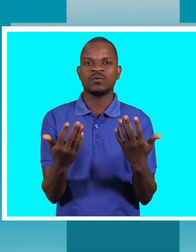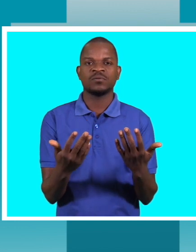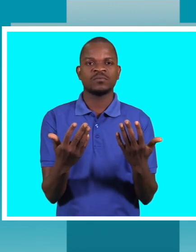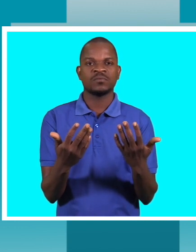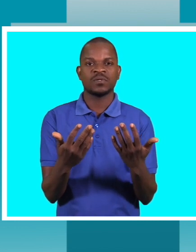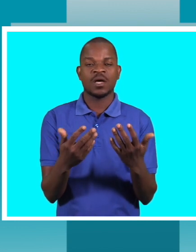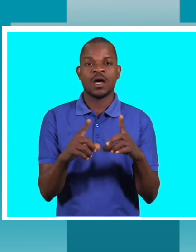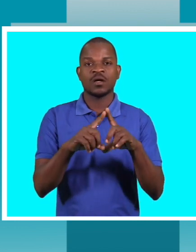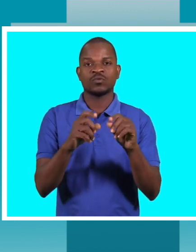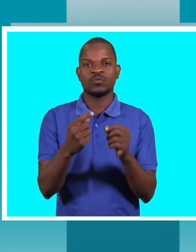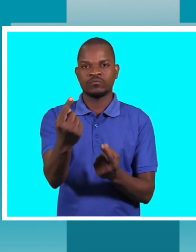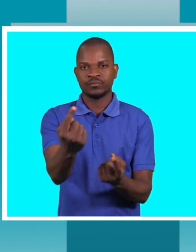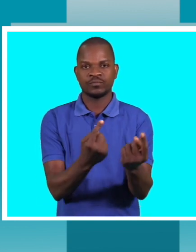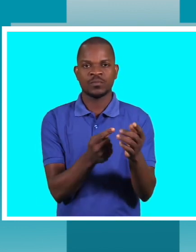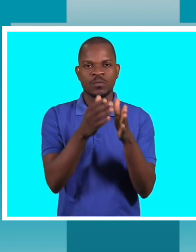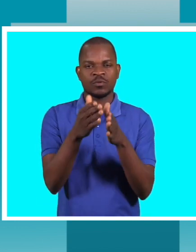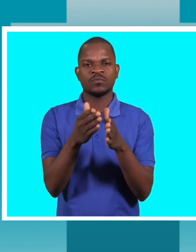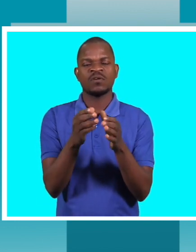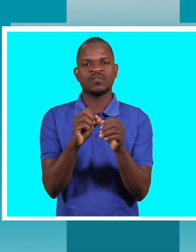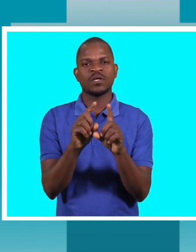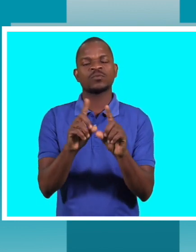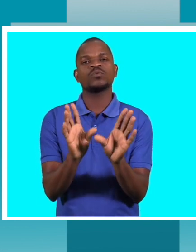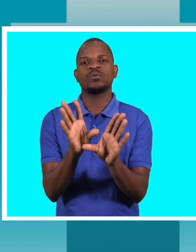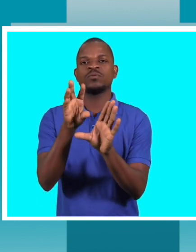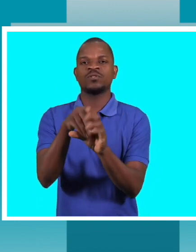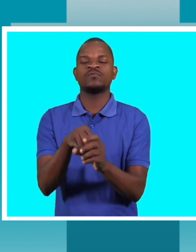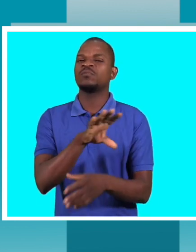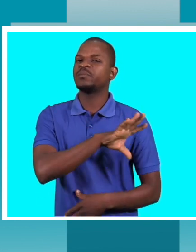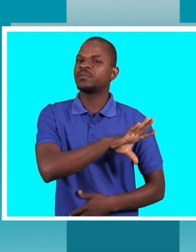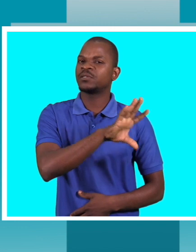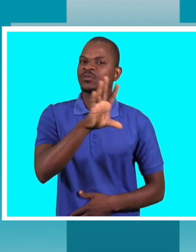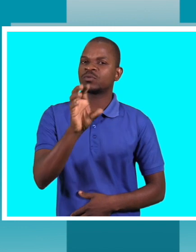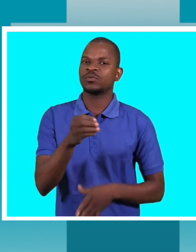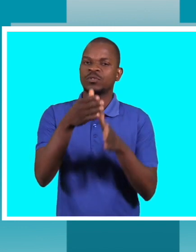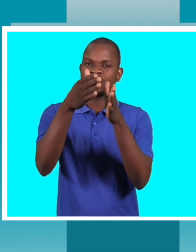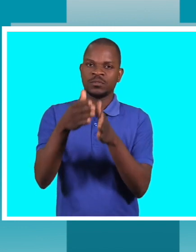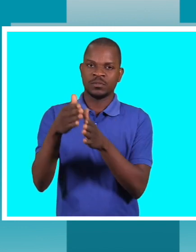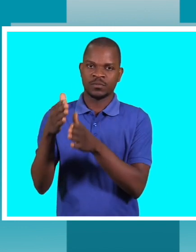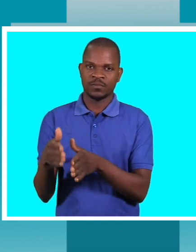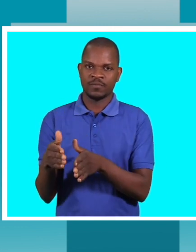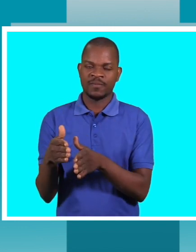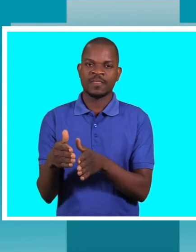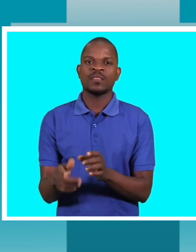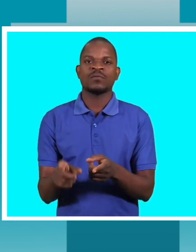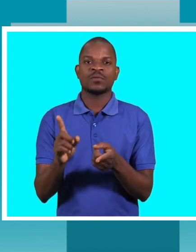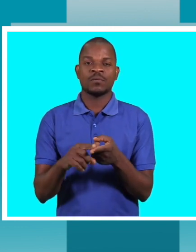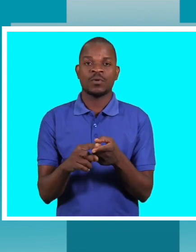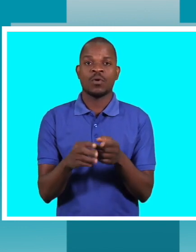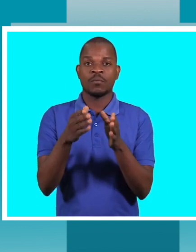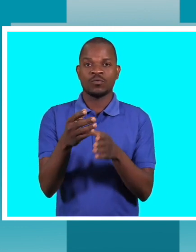atendimento seja mais inclusivo a todos os intervenientes, no caso, o utente e